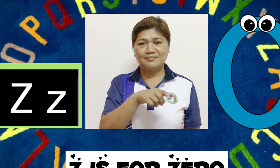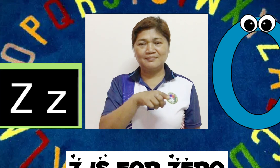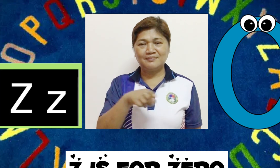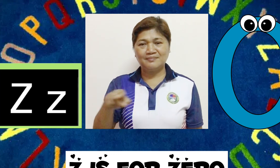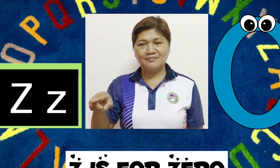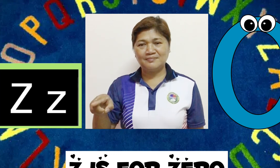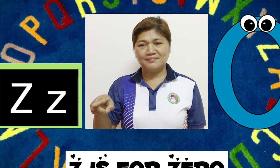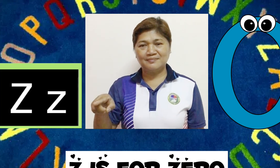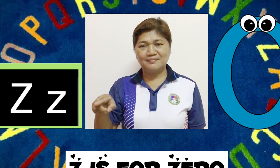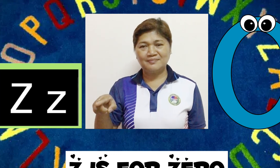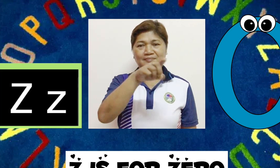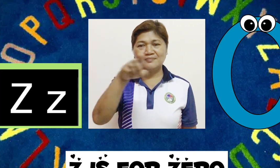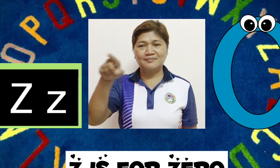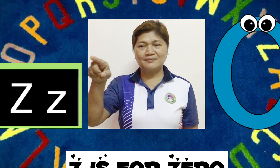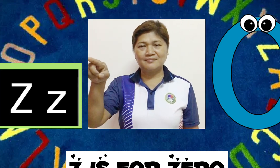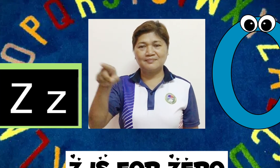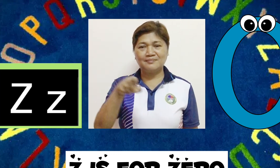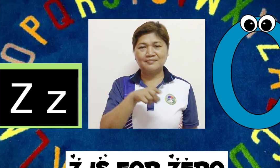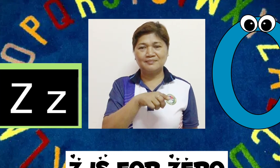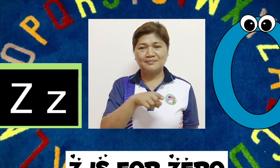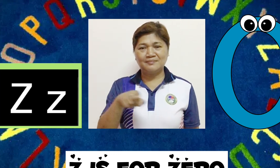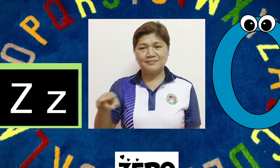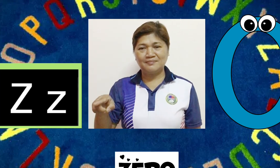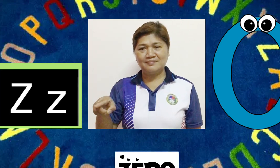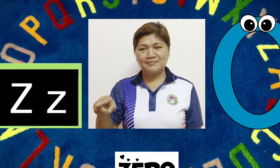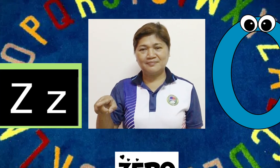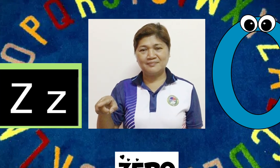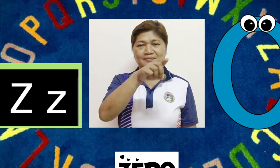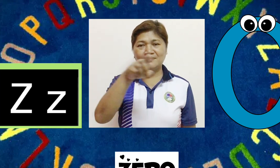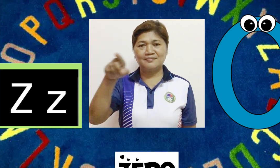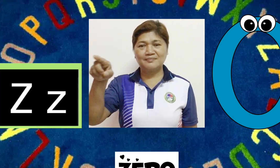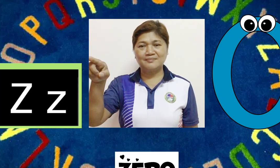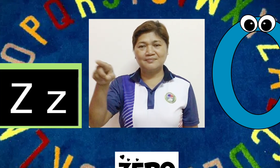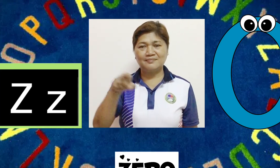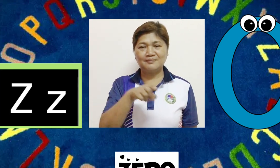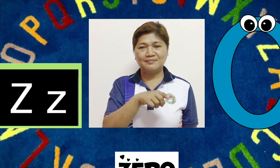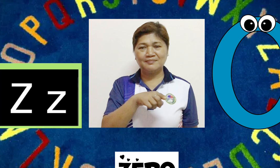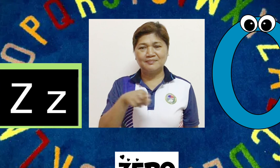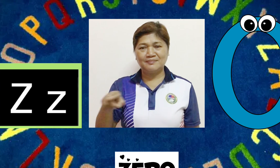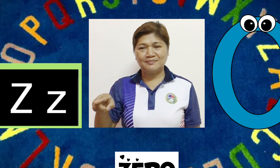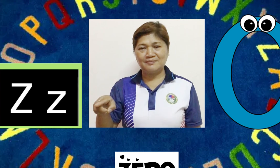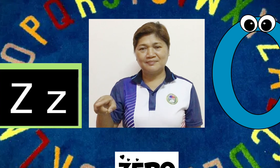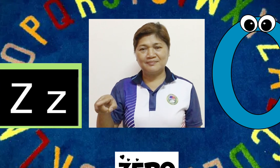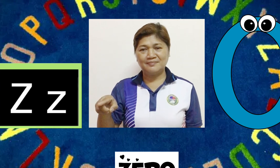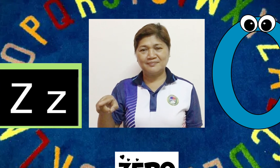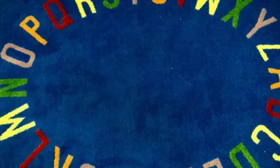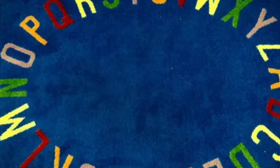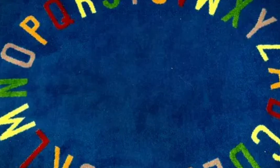is for Z, Z, Zero, Z, Z, Zero